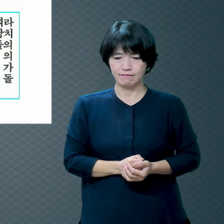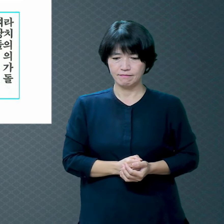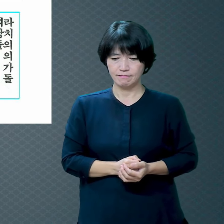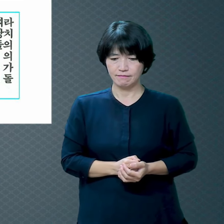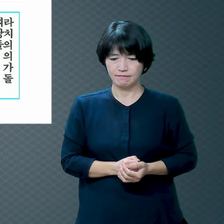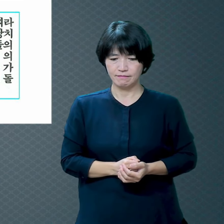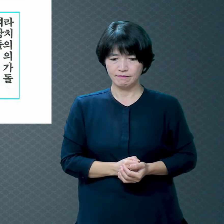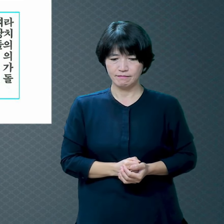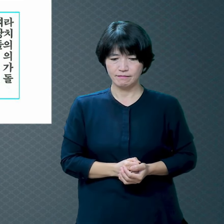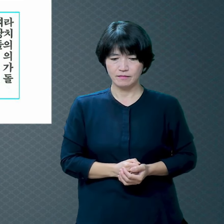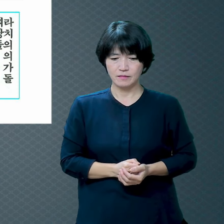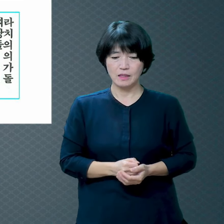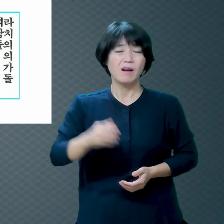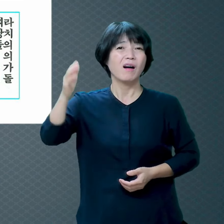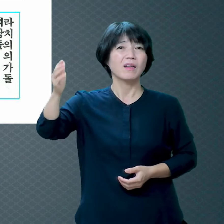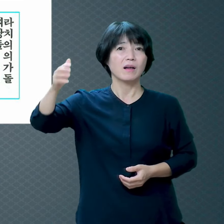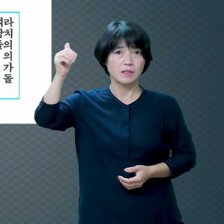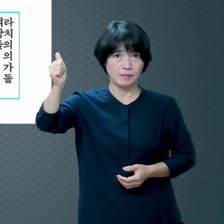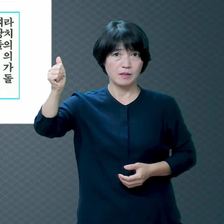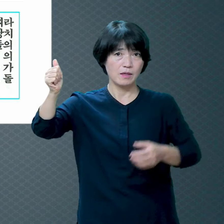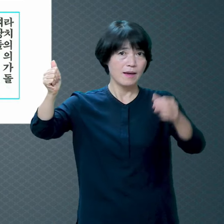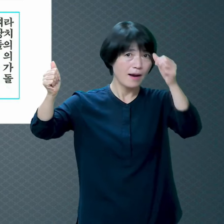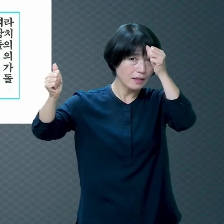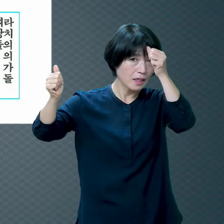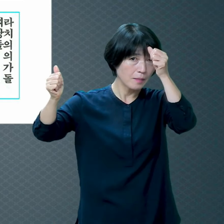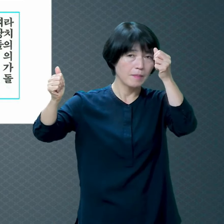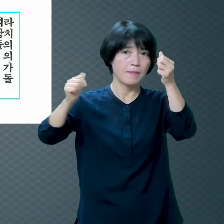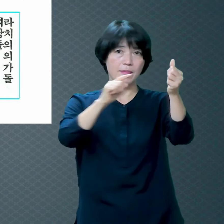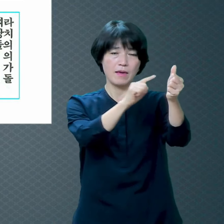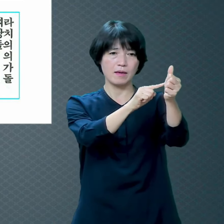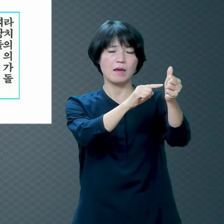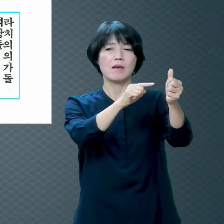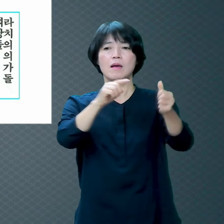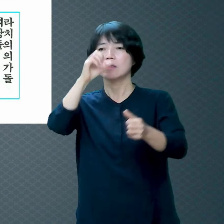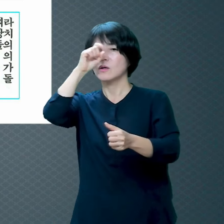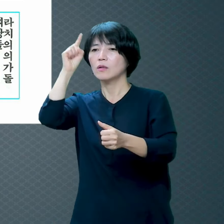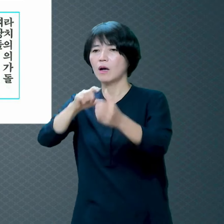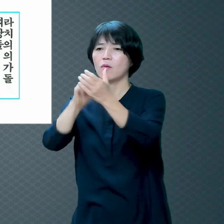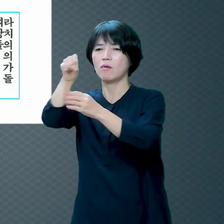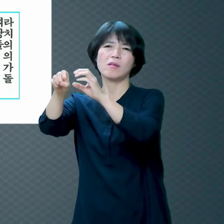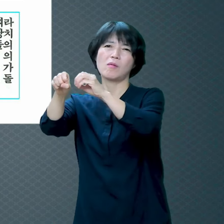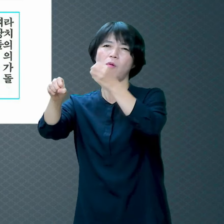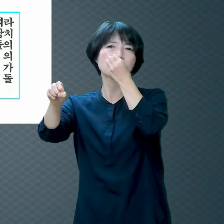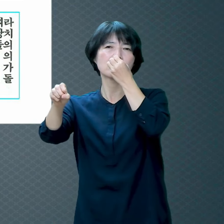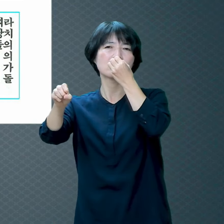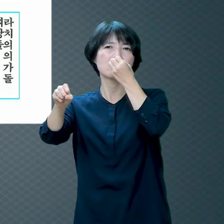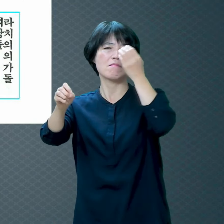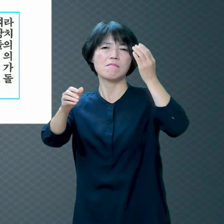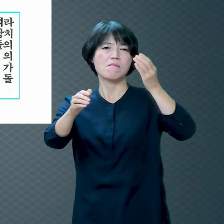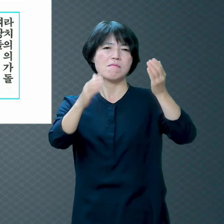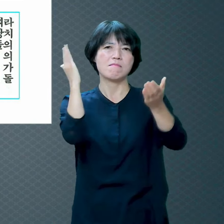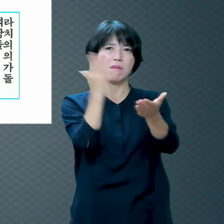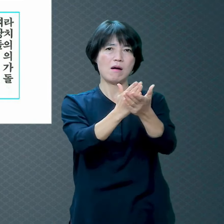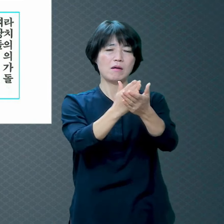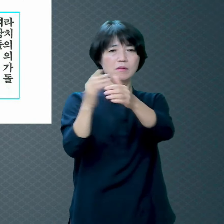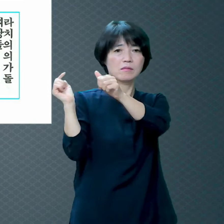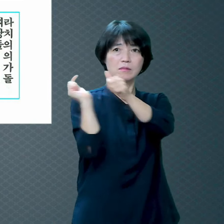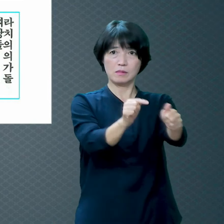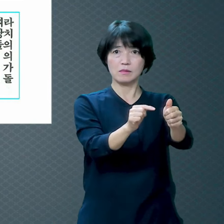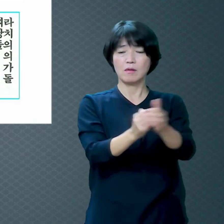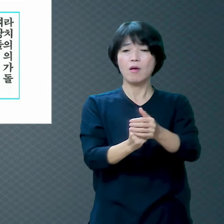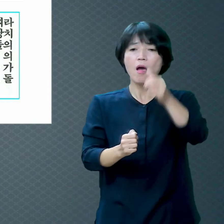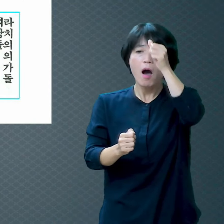하나님께서 먹지 마라 하신 선악과를 먹었습니다 아담이